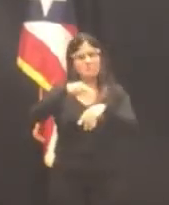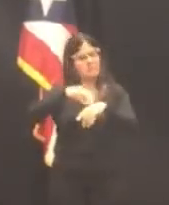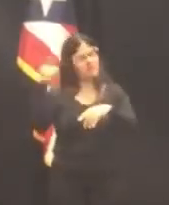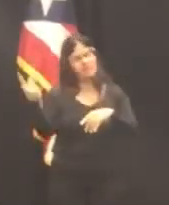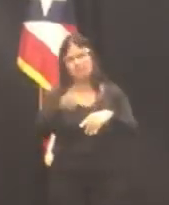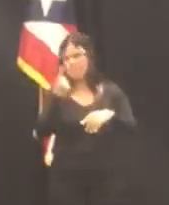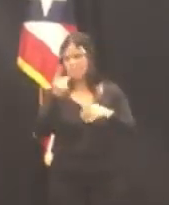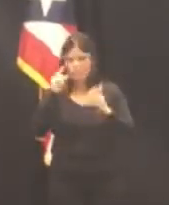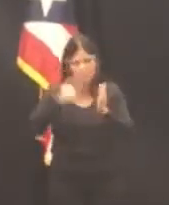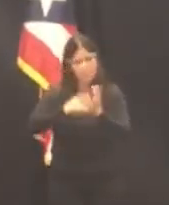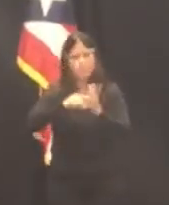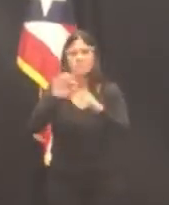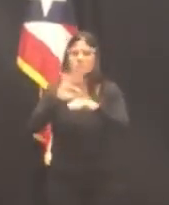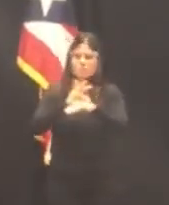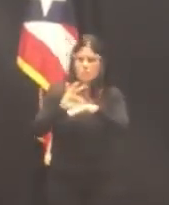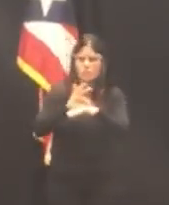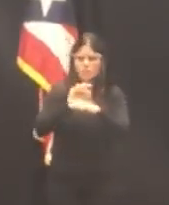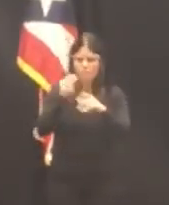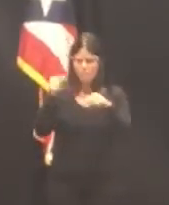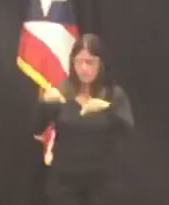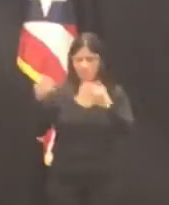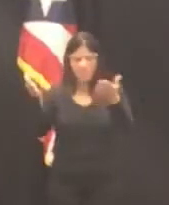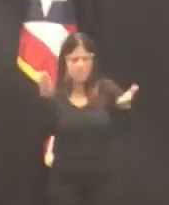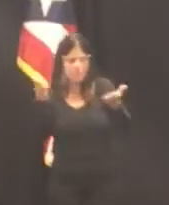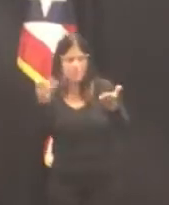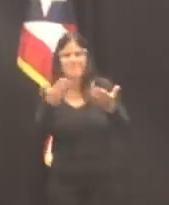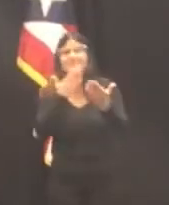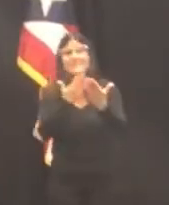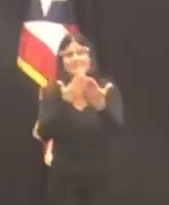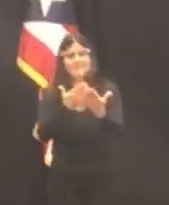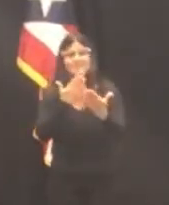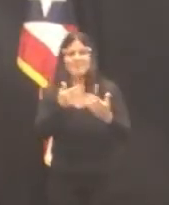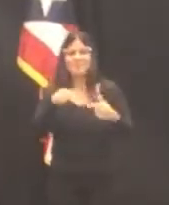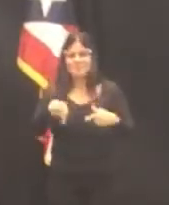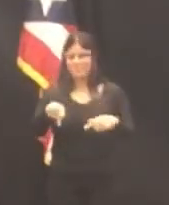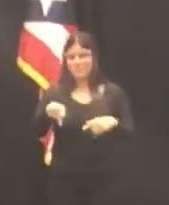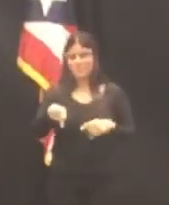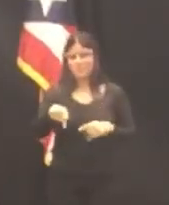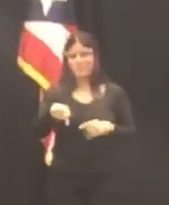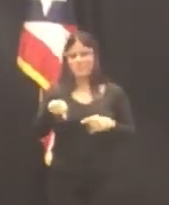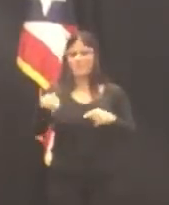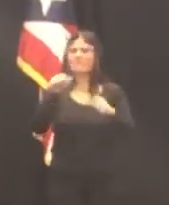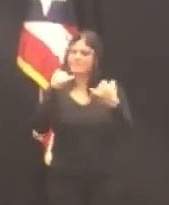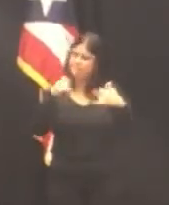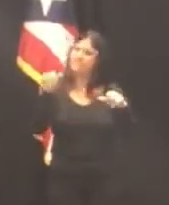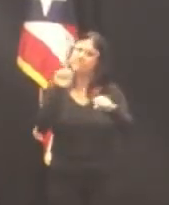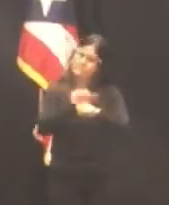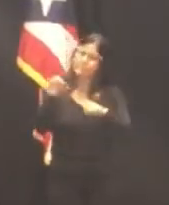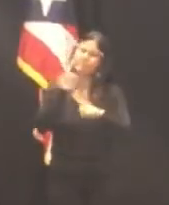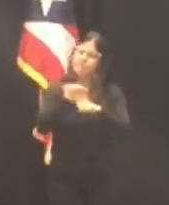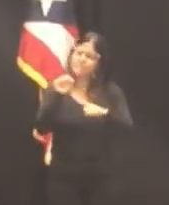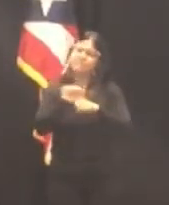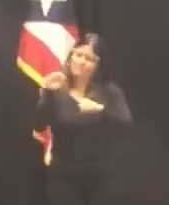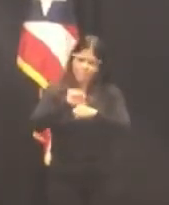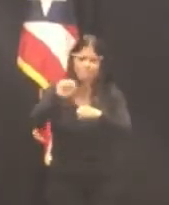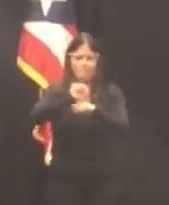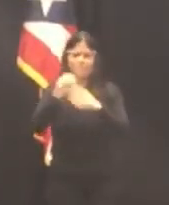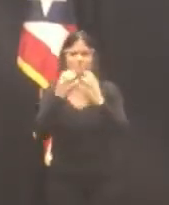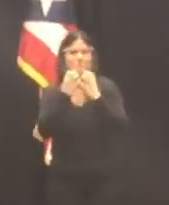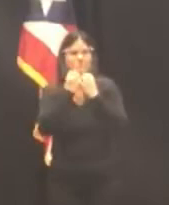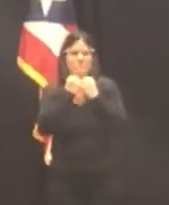pueblo. Gracias, Yasmin, por tu dedicación, por tu amor por nuestra isla, amor que